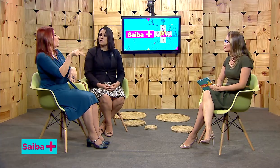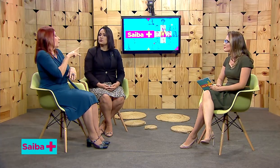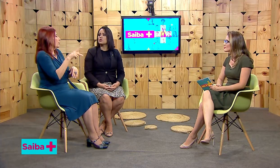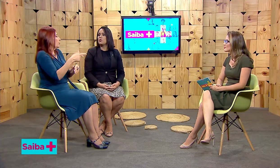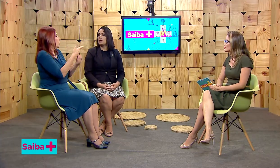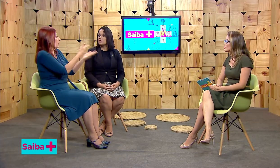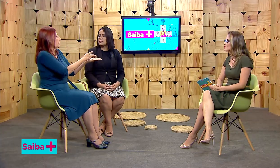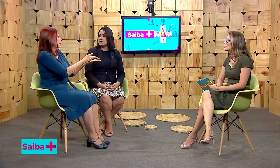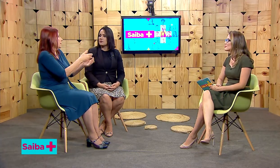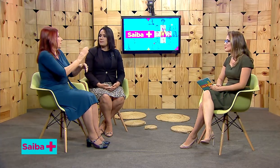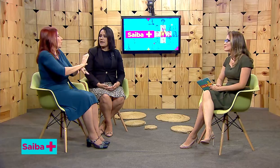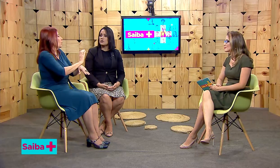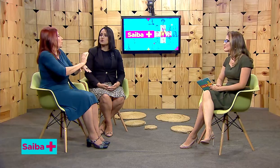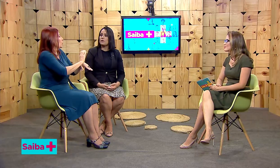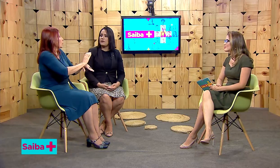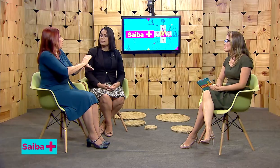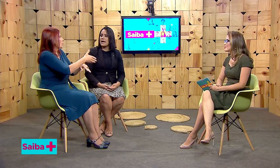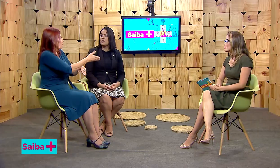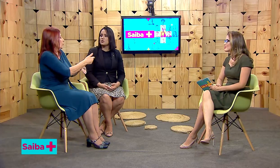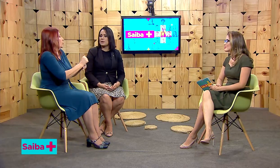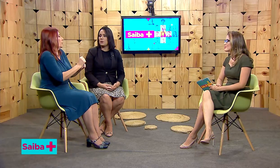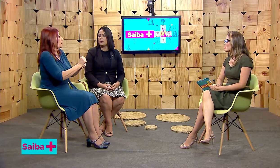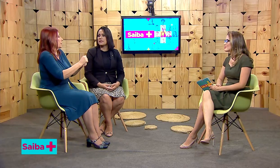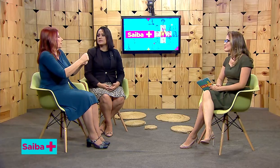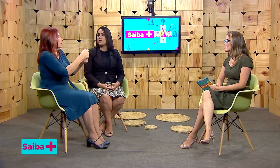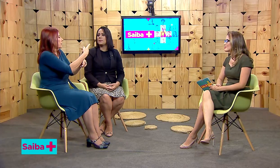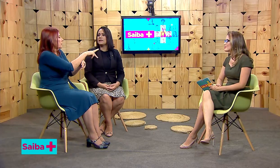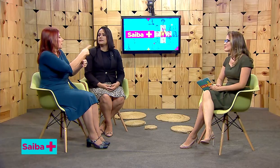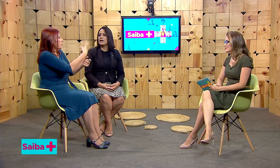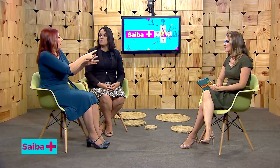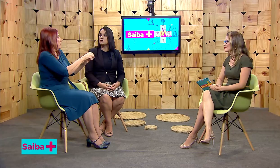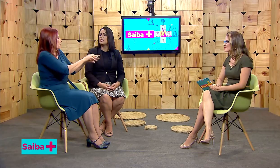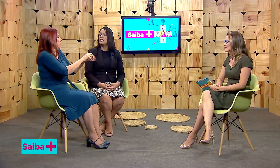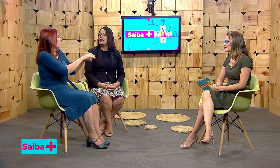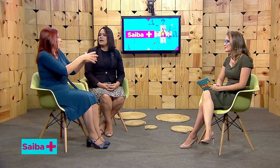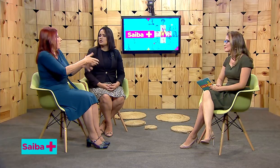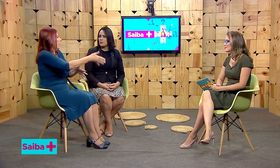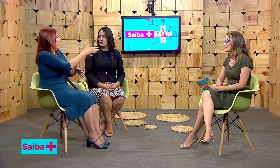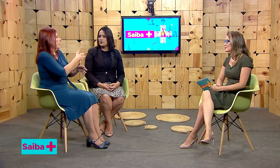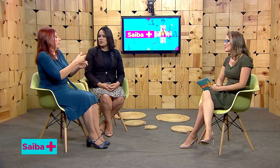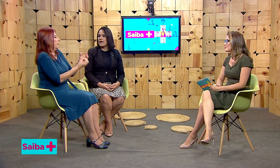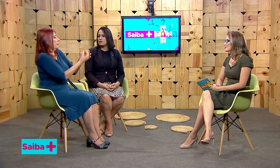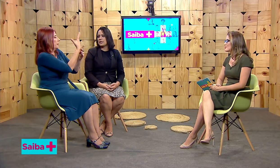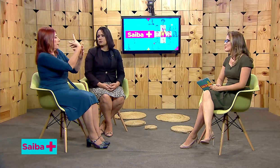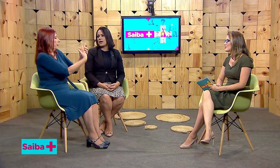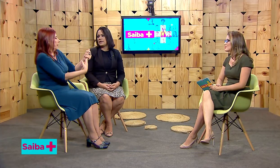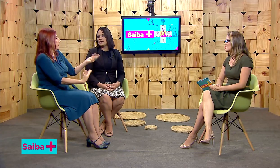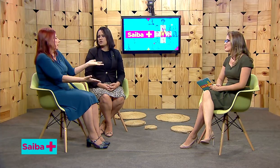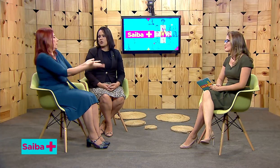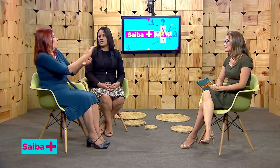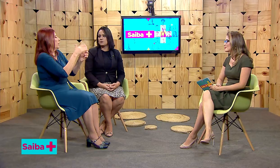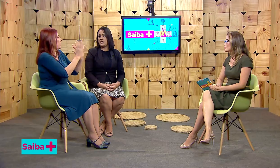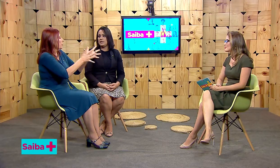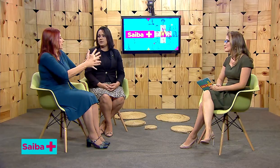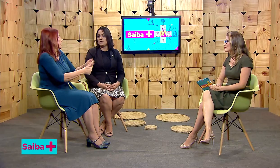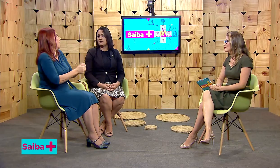outros cursos sejam abertos, ofertados para a população, para que tenhamos esses profissionais para atuarem nas escolas bilíngues.